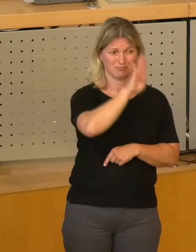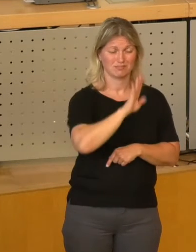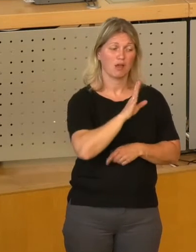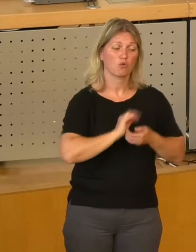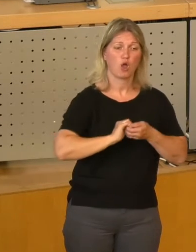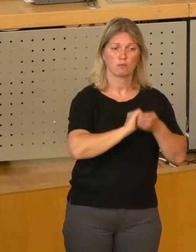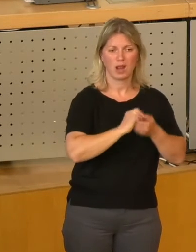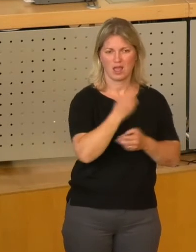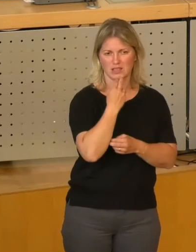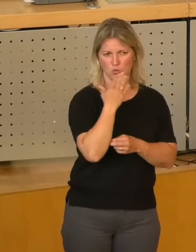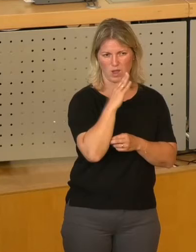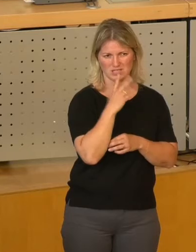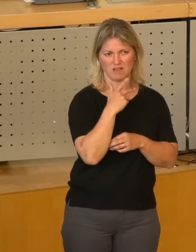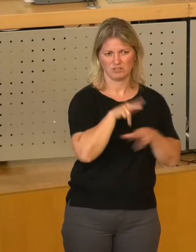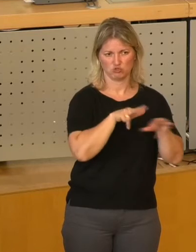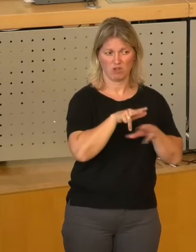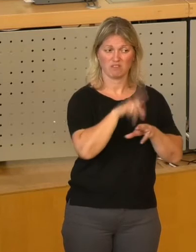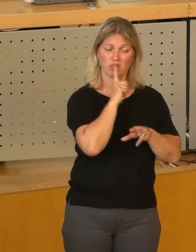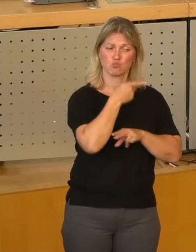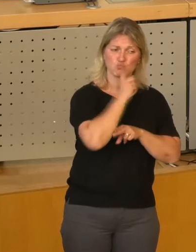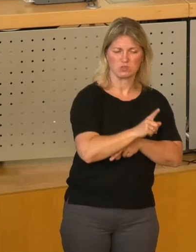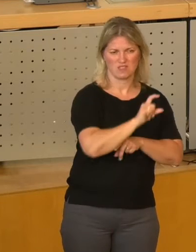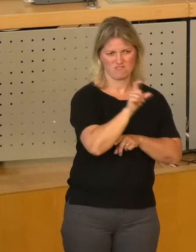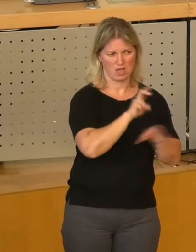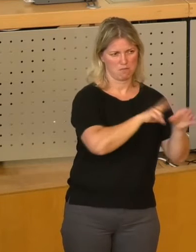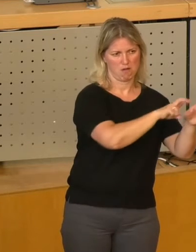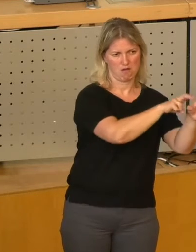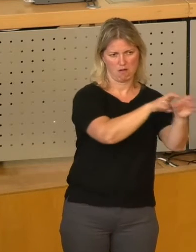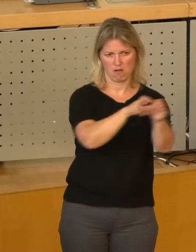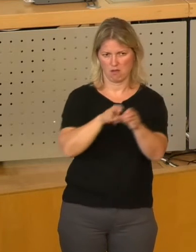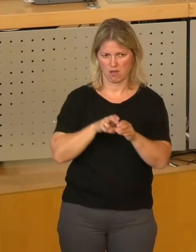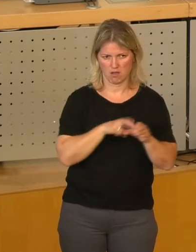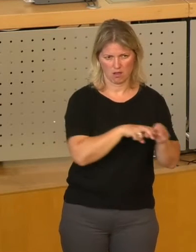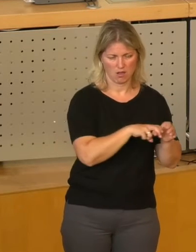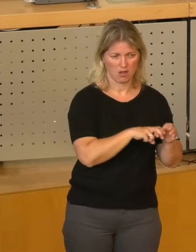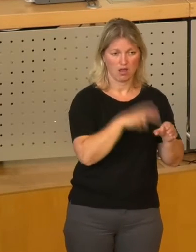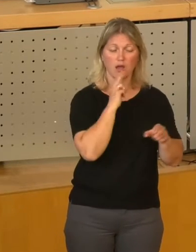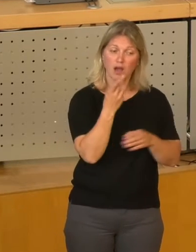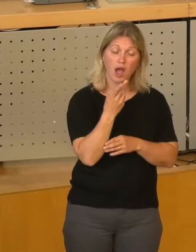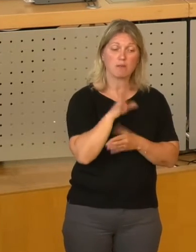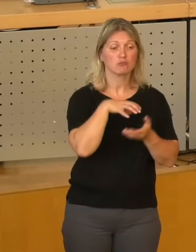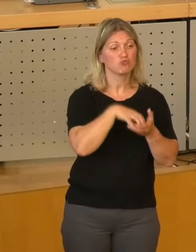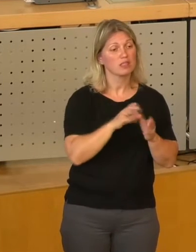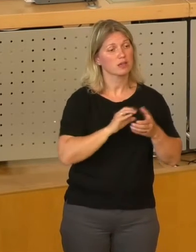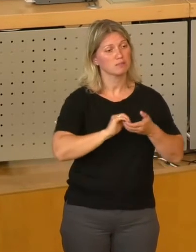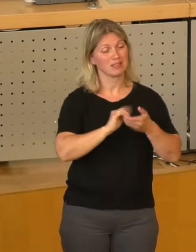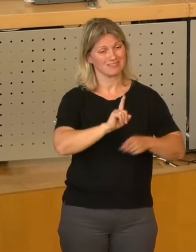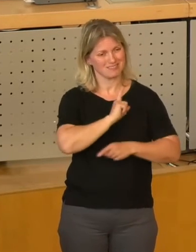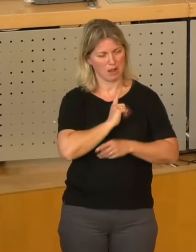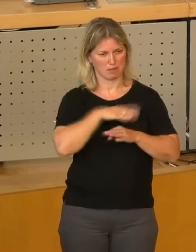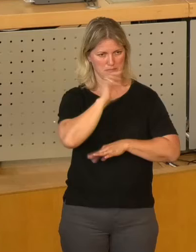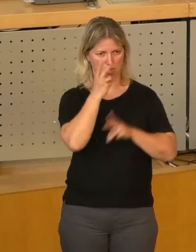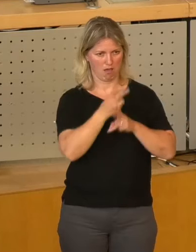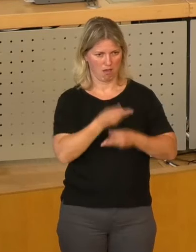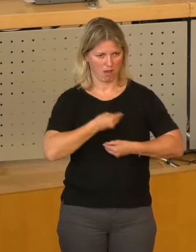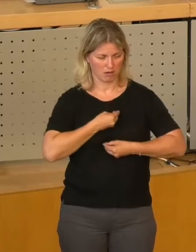Energie und Wasserwirtschaft beteiligt. Die jeweiligen Mehrheitsgesellschafter der Partnerunternehmen sind die Städte und Gemeinden. Wir nehmen,